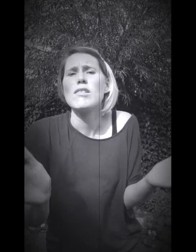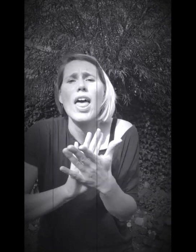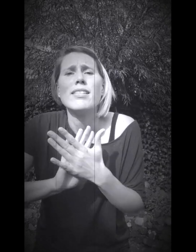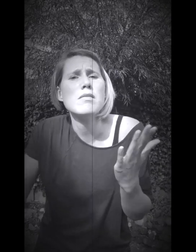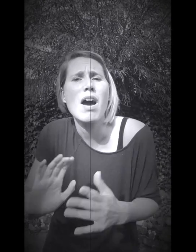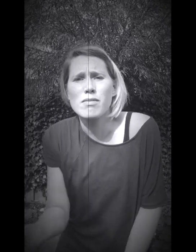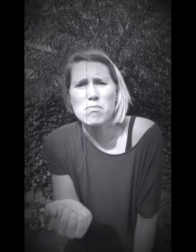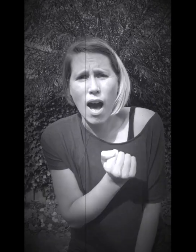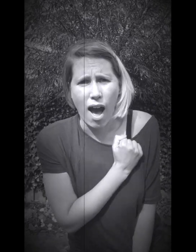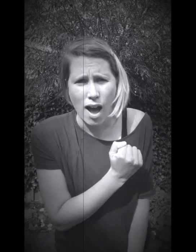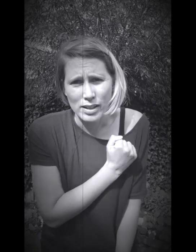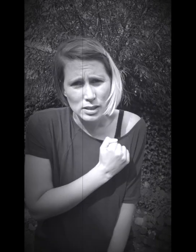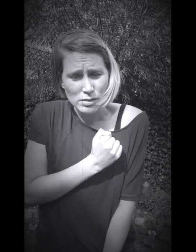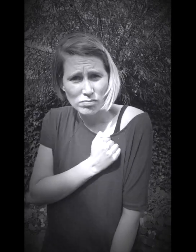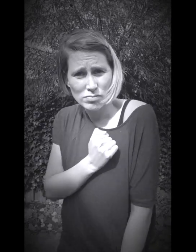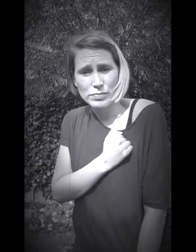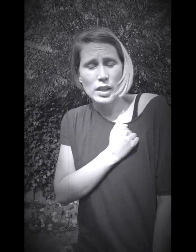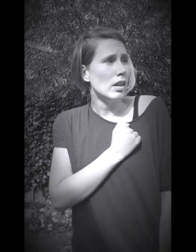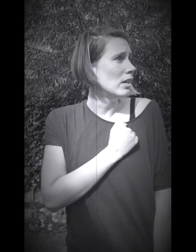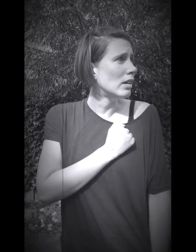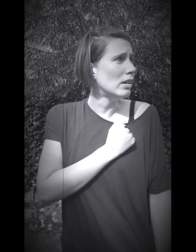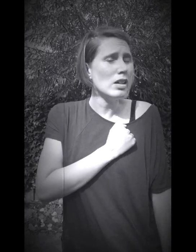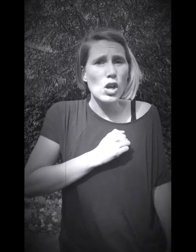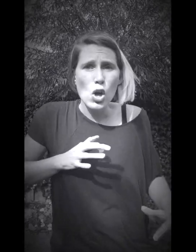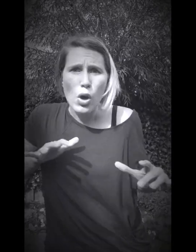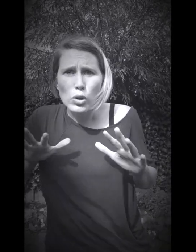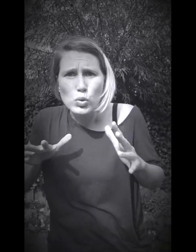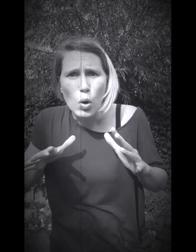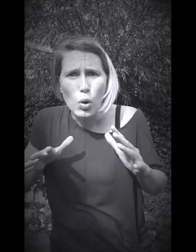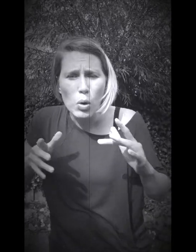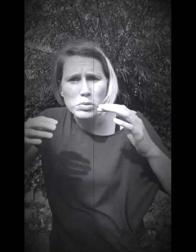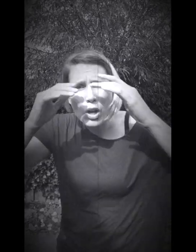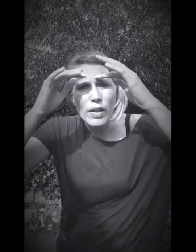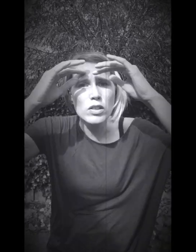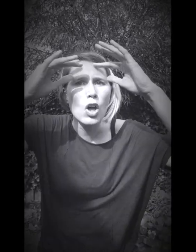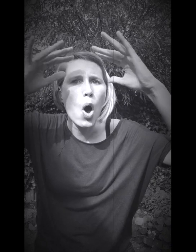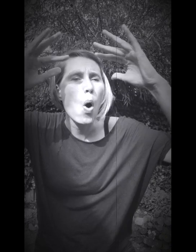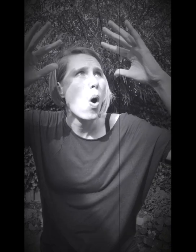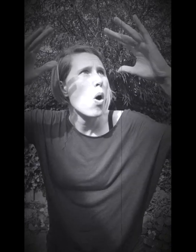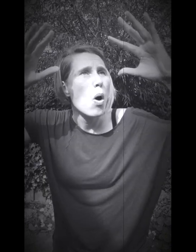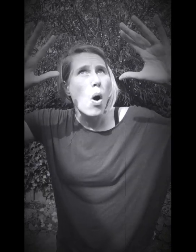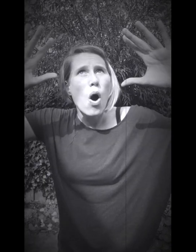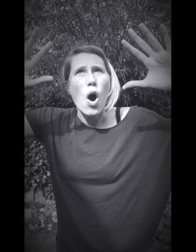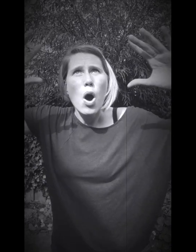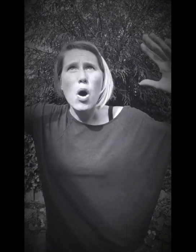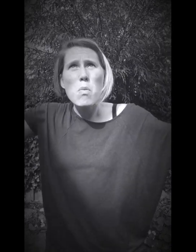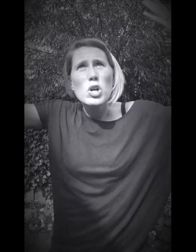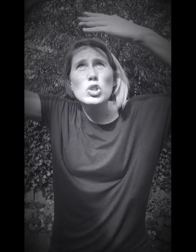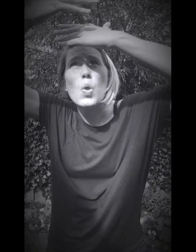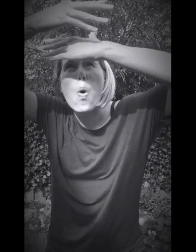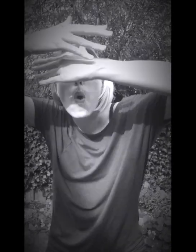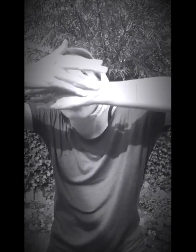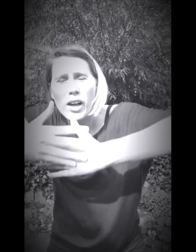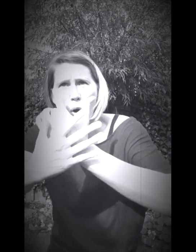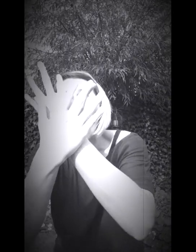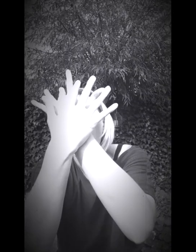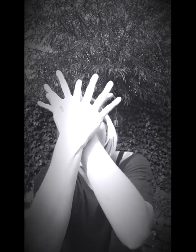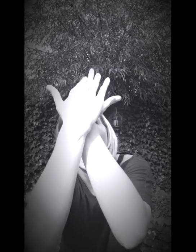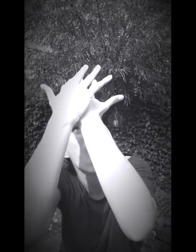en niemand bang Soms woon ik van een donker krizel wacht Dan